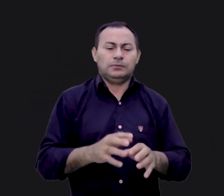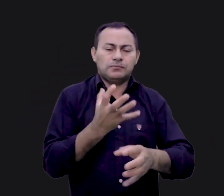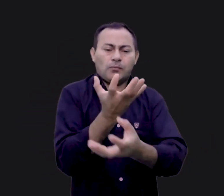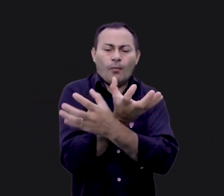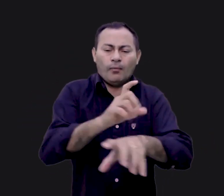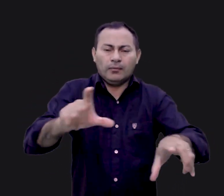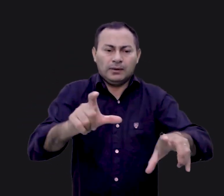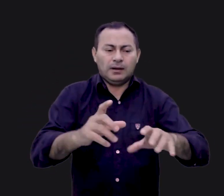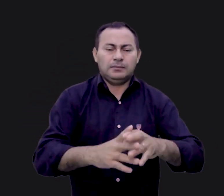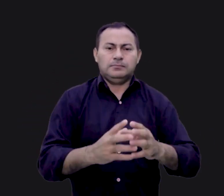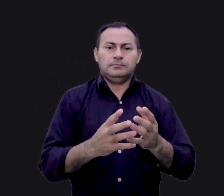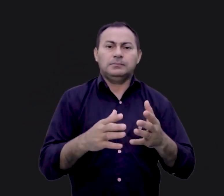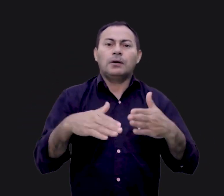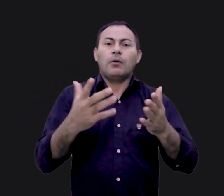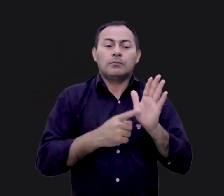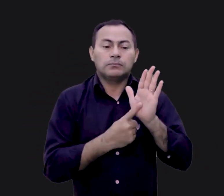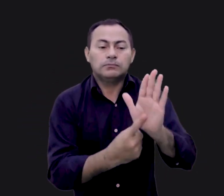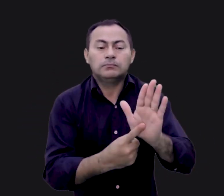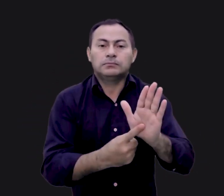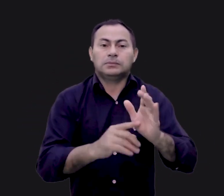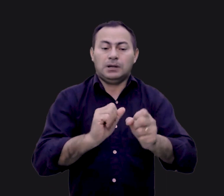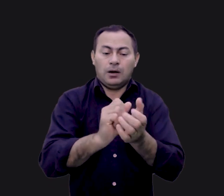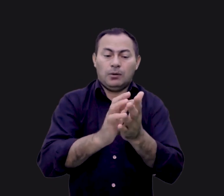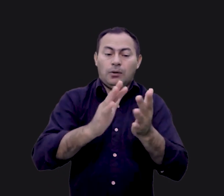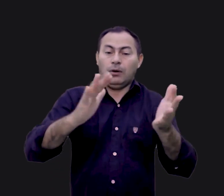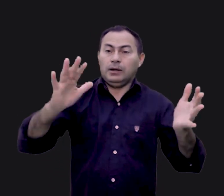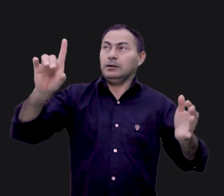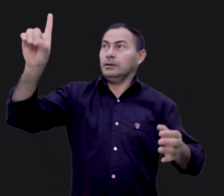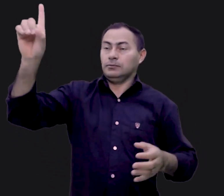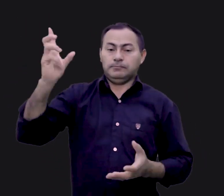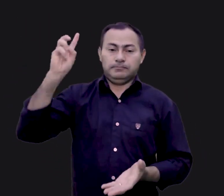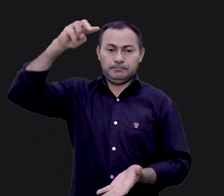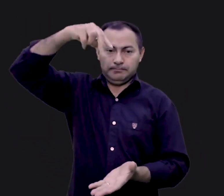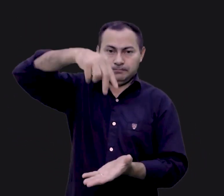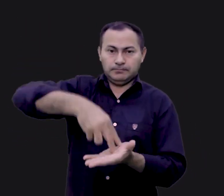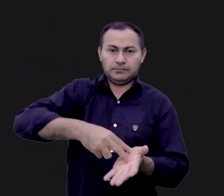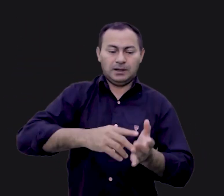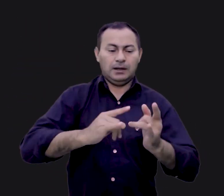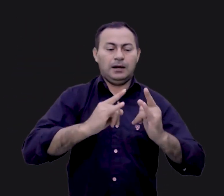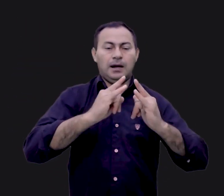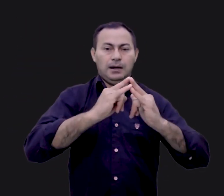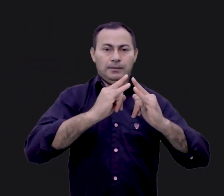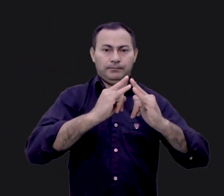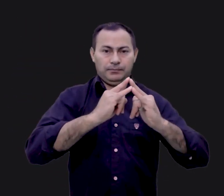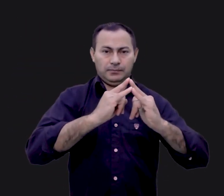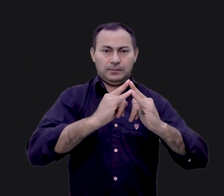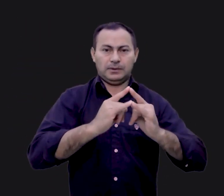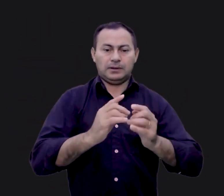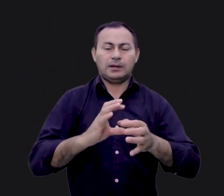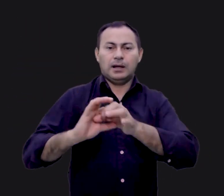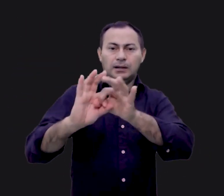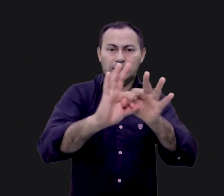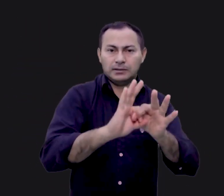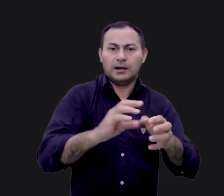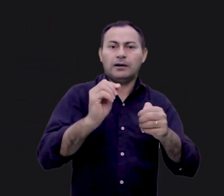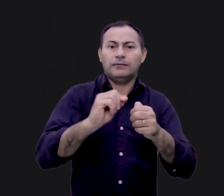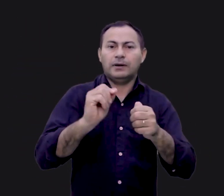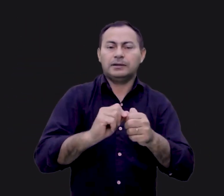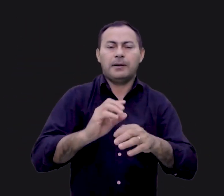real recipiente na qual a presença da glória de Deus habitava, era a arca da aliança. Isto fez da arca da aliança